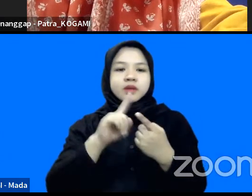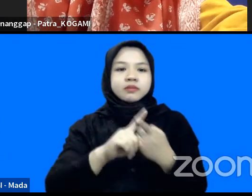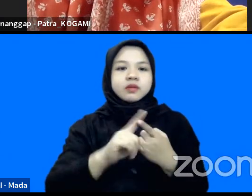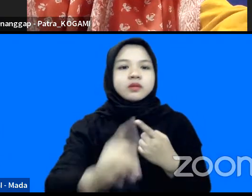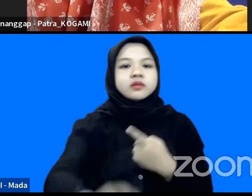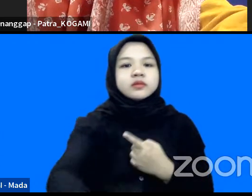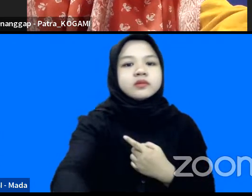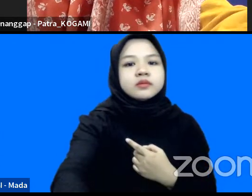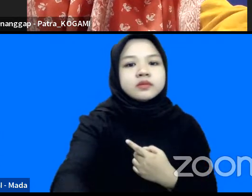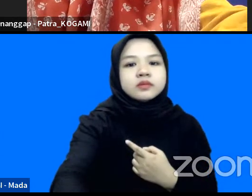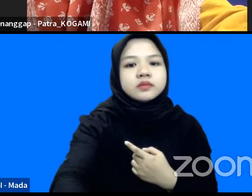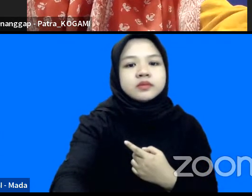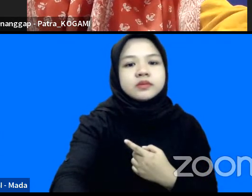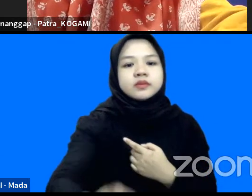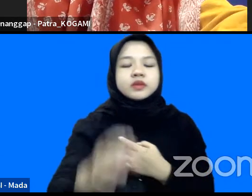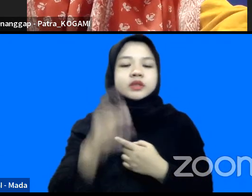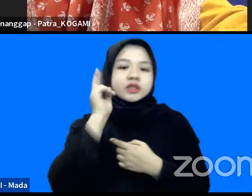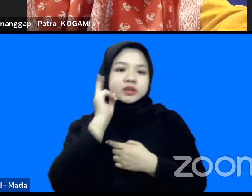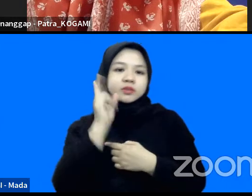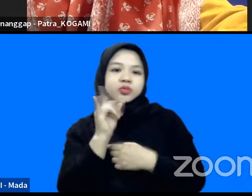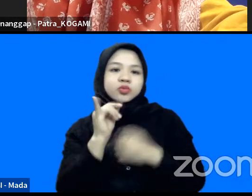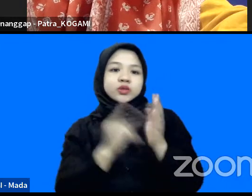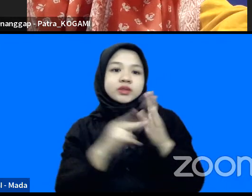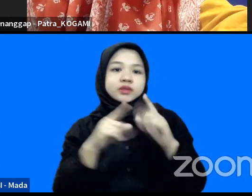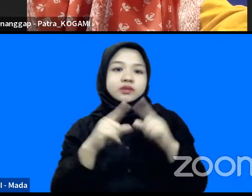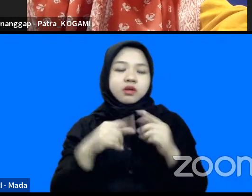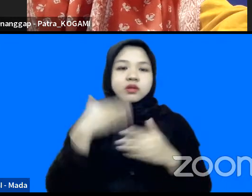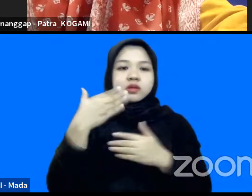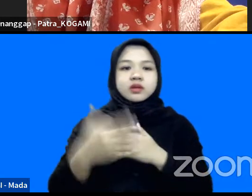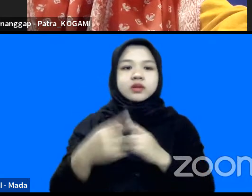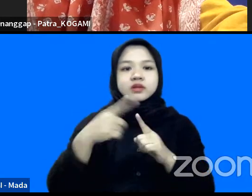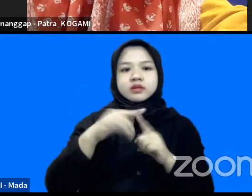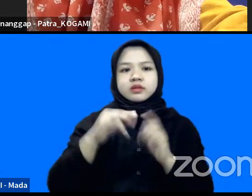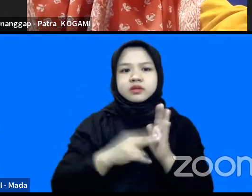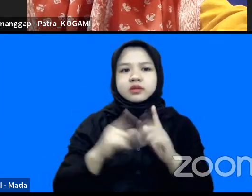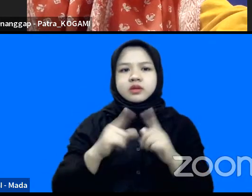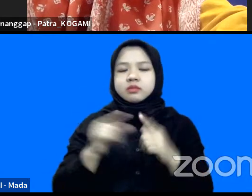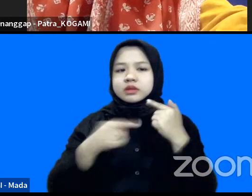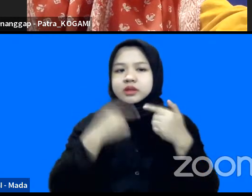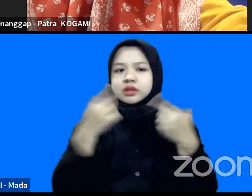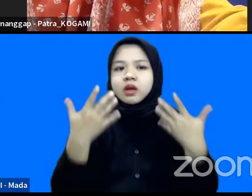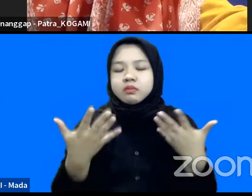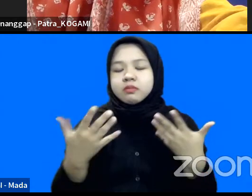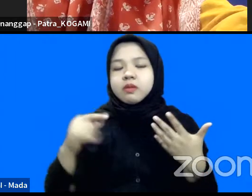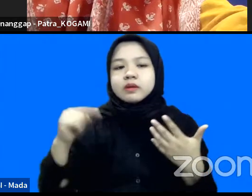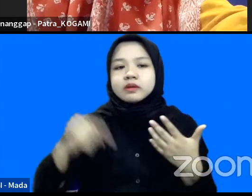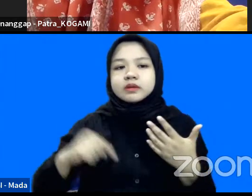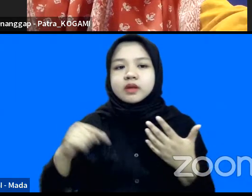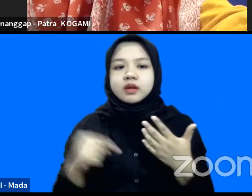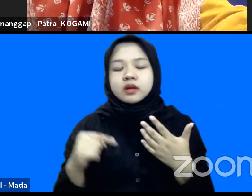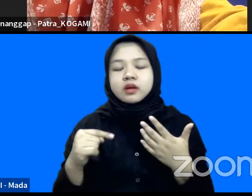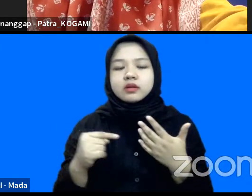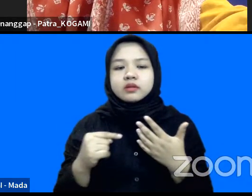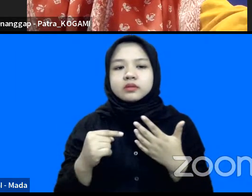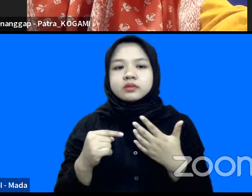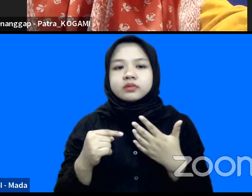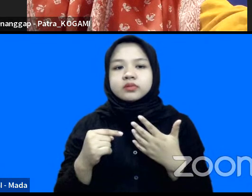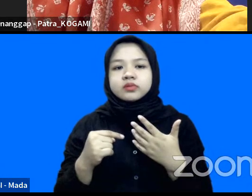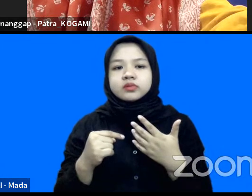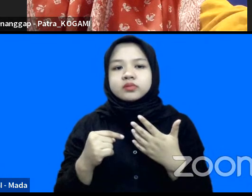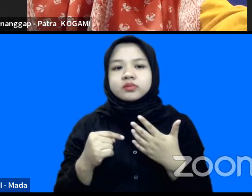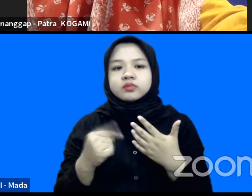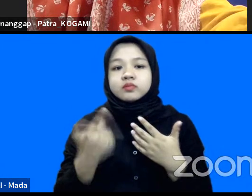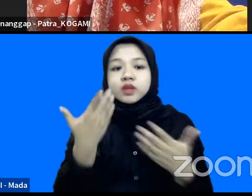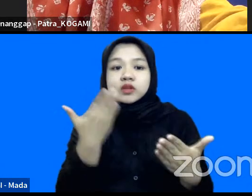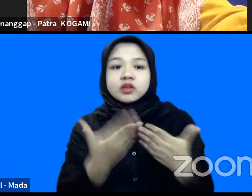ini dari Ibu Irina ya kemudian dari Mbak Irina kalau boleh bercerita apa saja yang kemudian selama ini menjadi selama ini